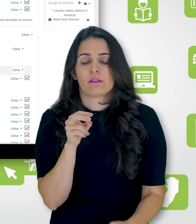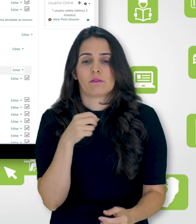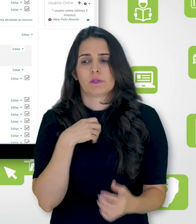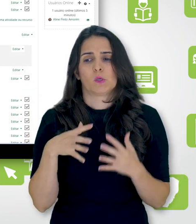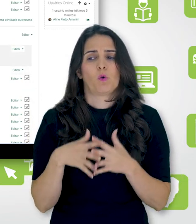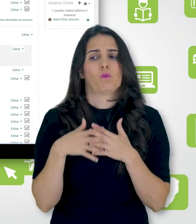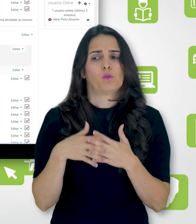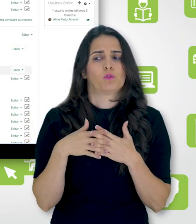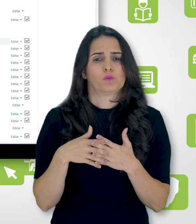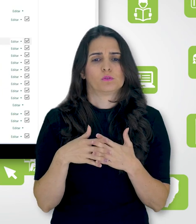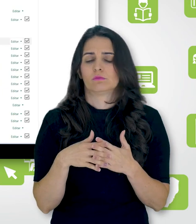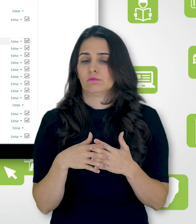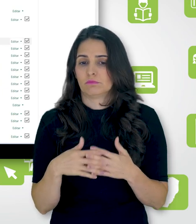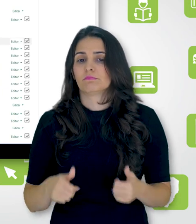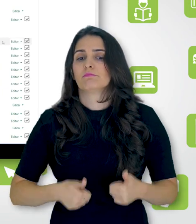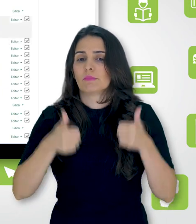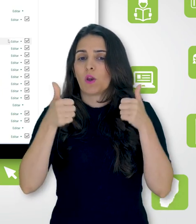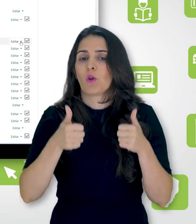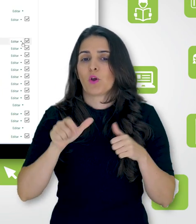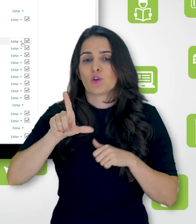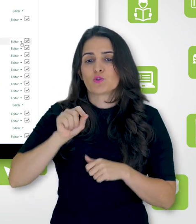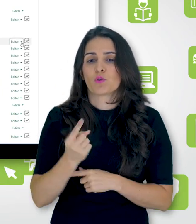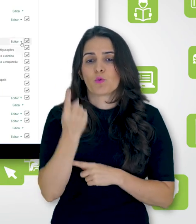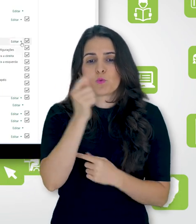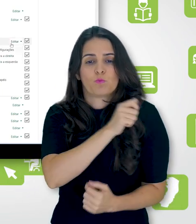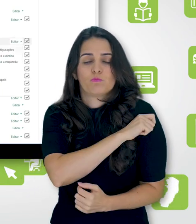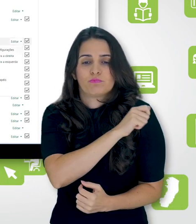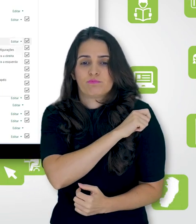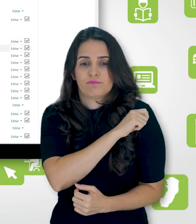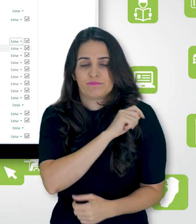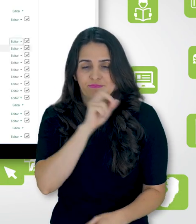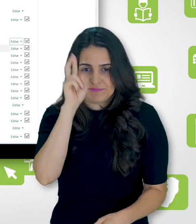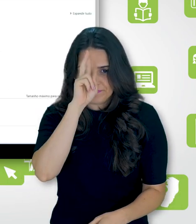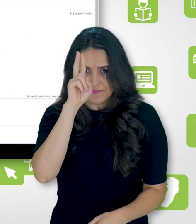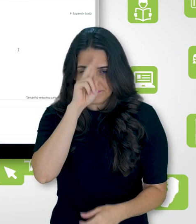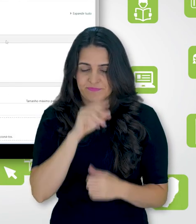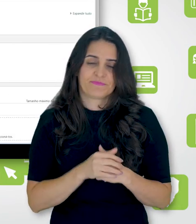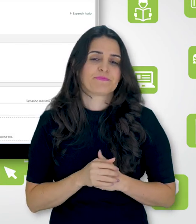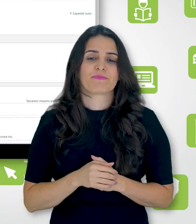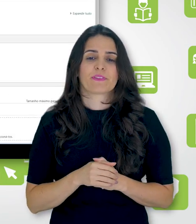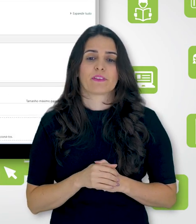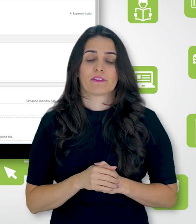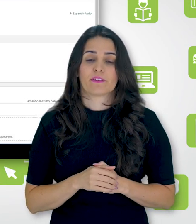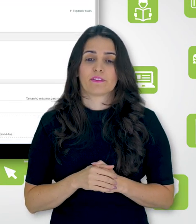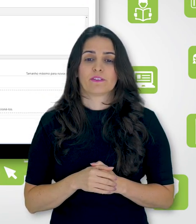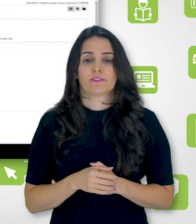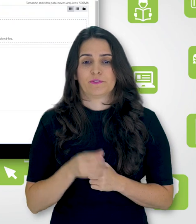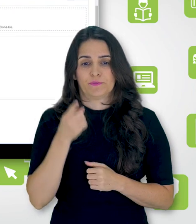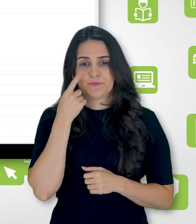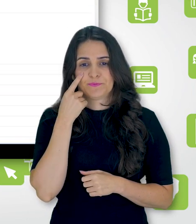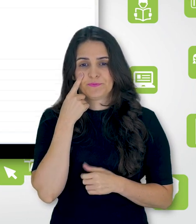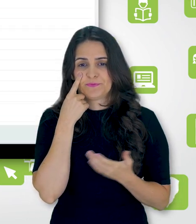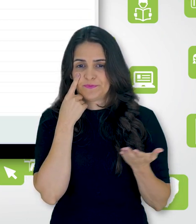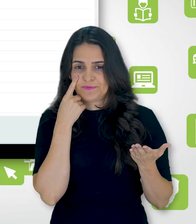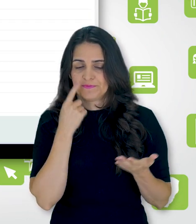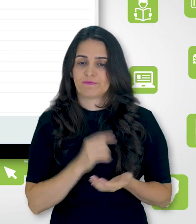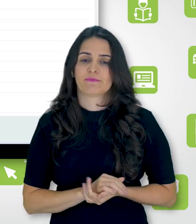confundam. Então, eu vou escolher, por exemplo, a segunda atividade, e vou nas configurações